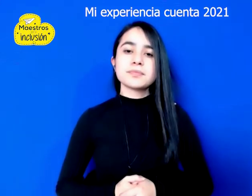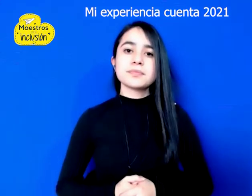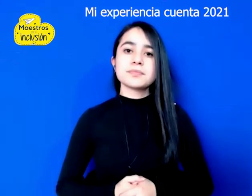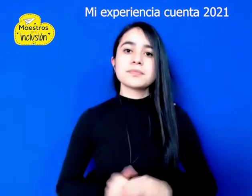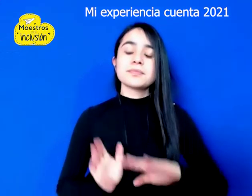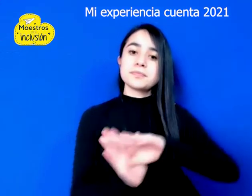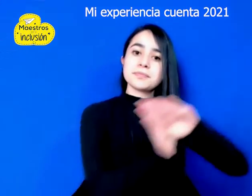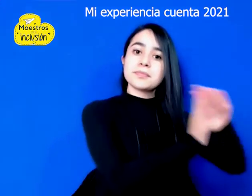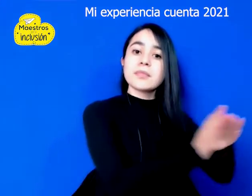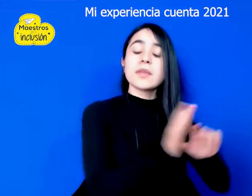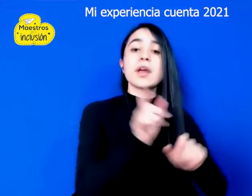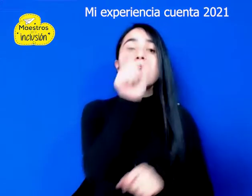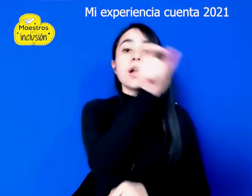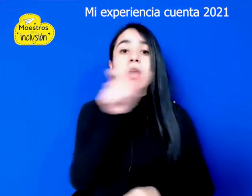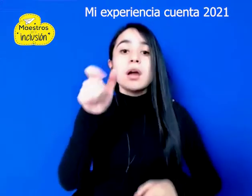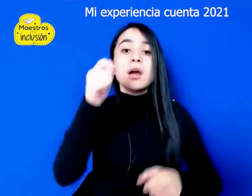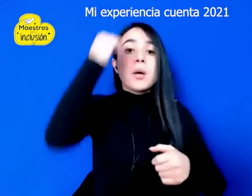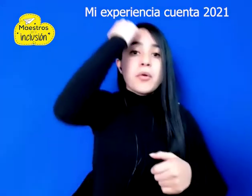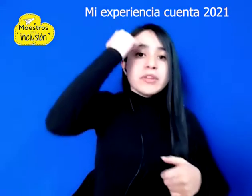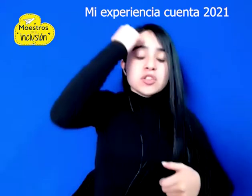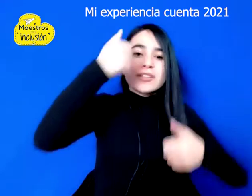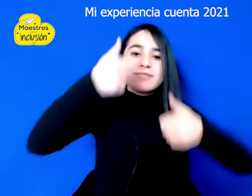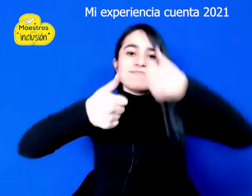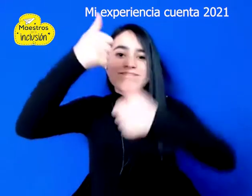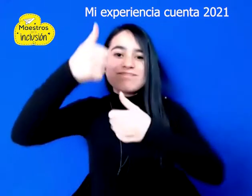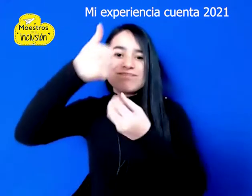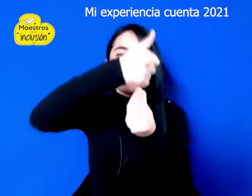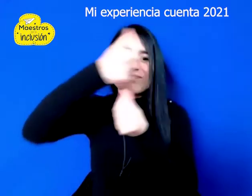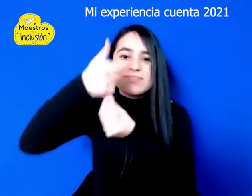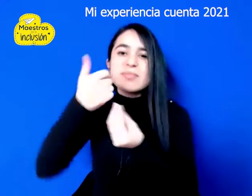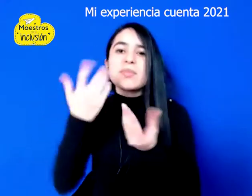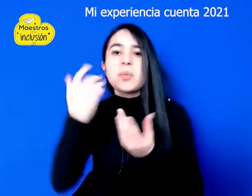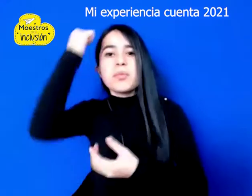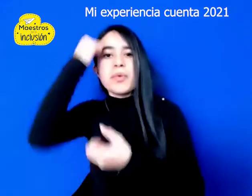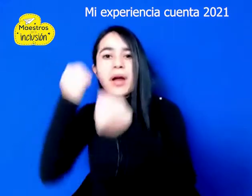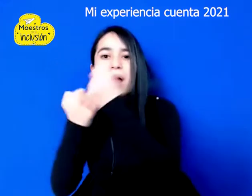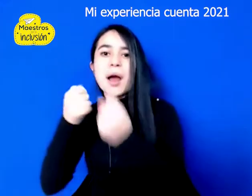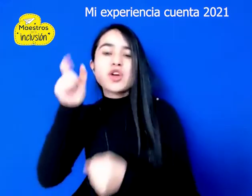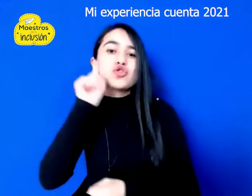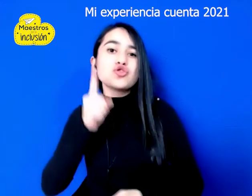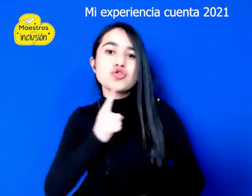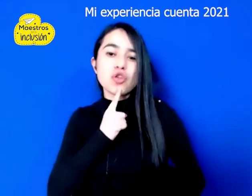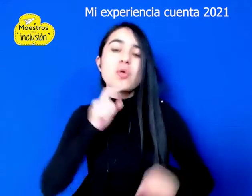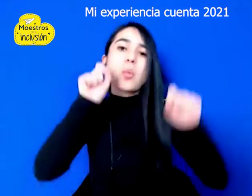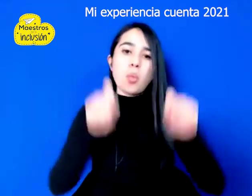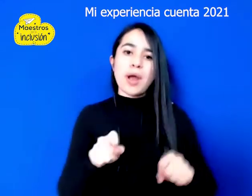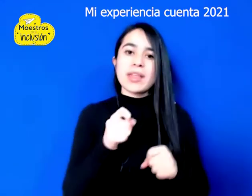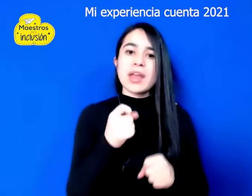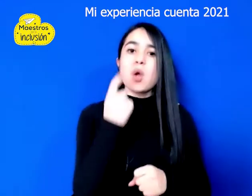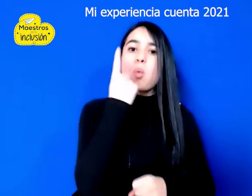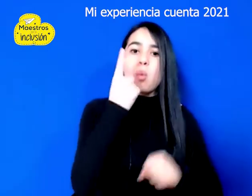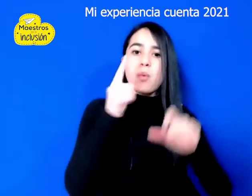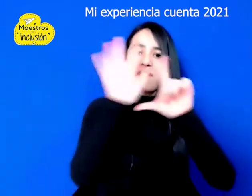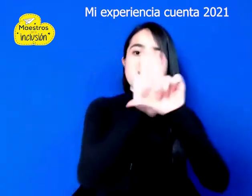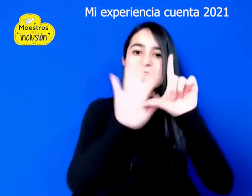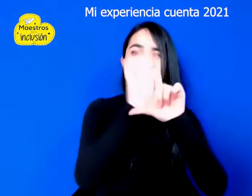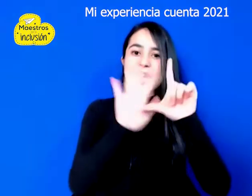Los maestros directivos y profesionales sordos podrán enviar en un único video en lengua de señas la